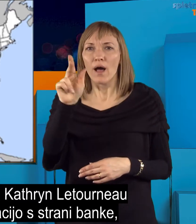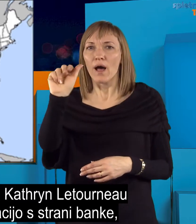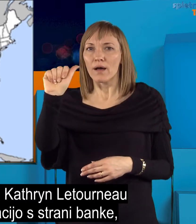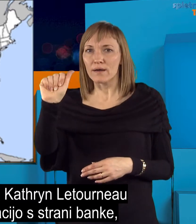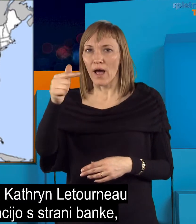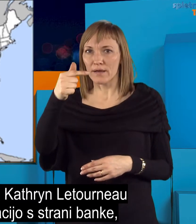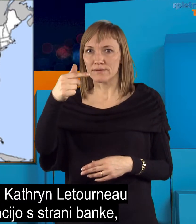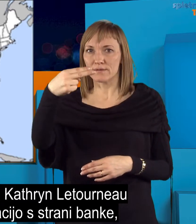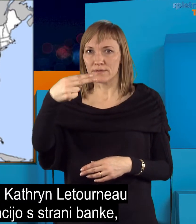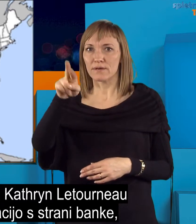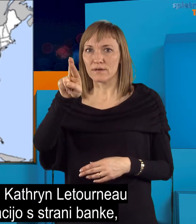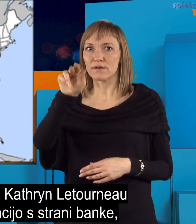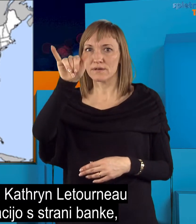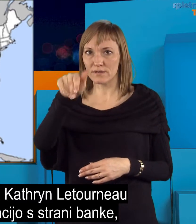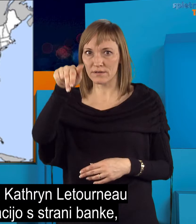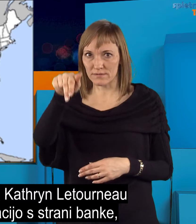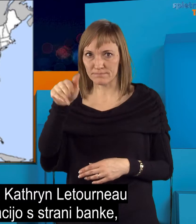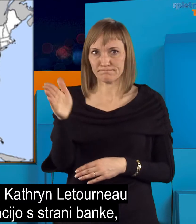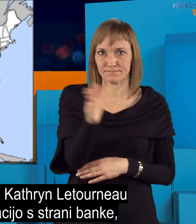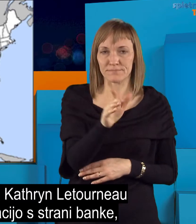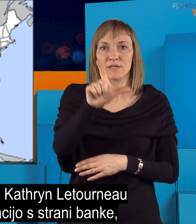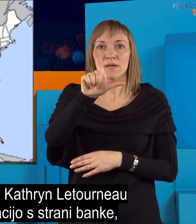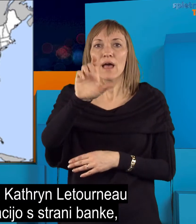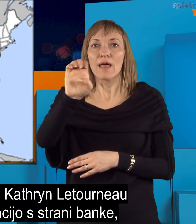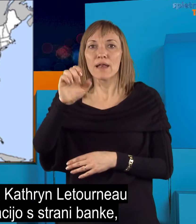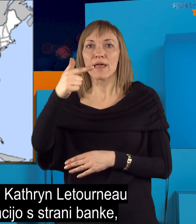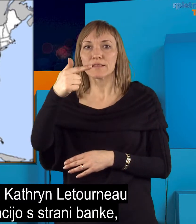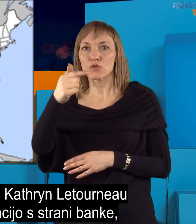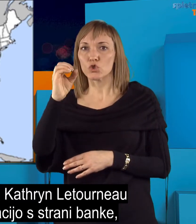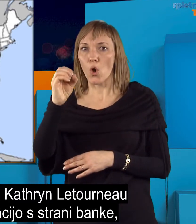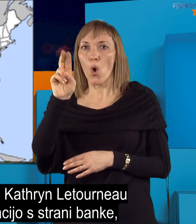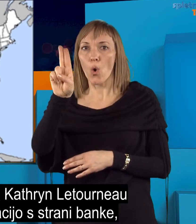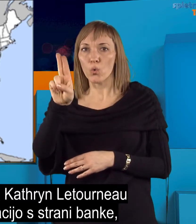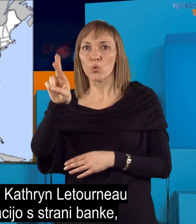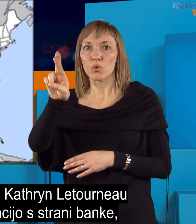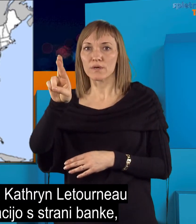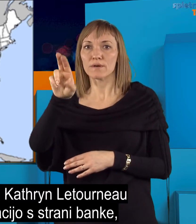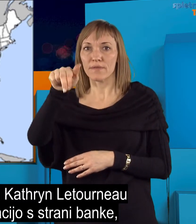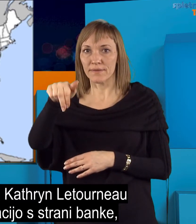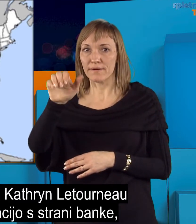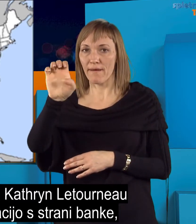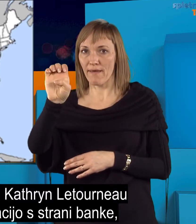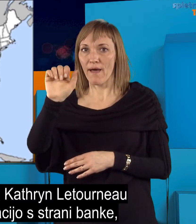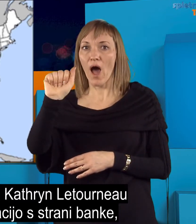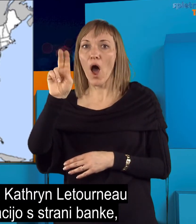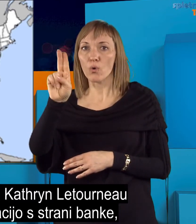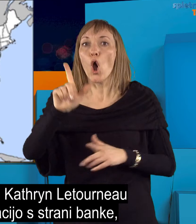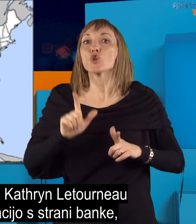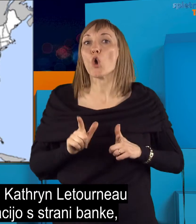pri kateri je želela preko elektronske pošte urejati posojilo v višini 140 tisoč ameriških